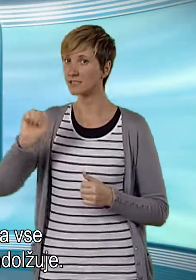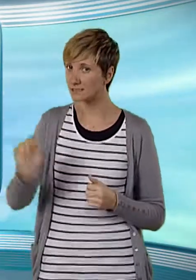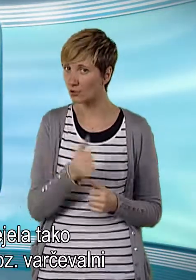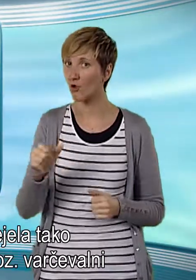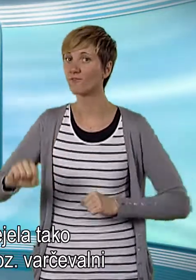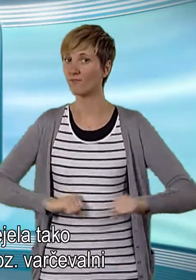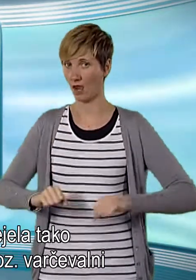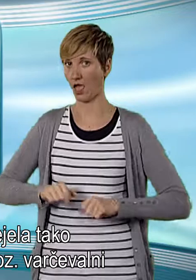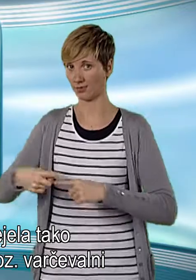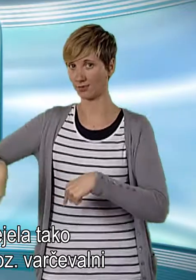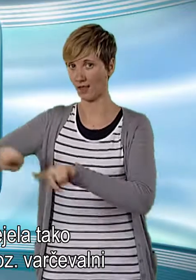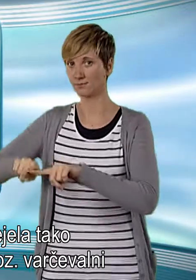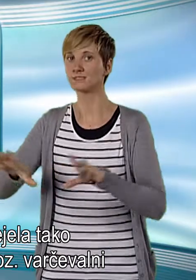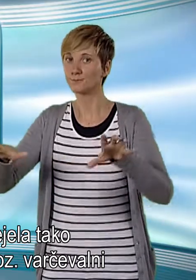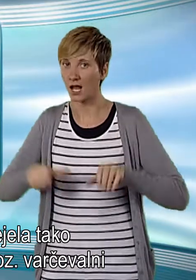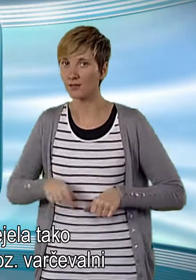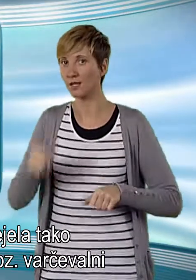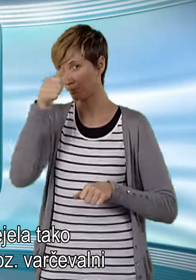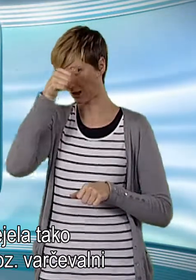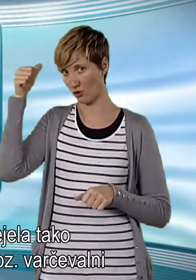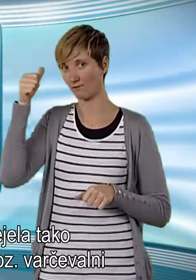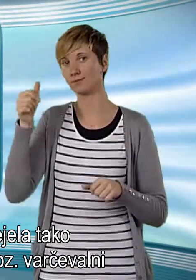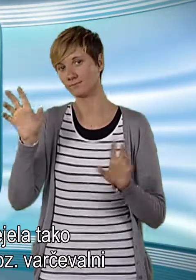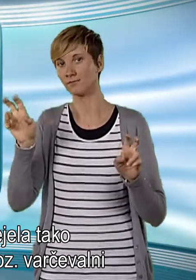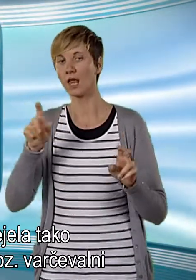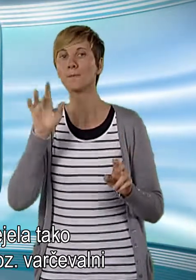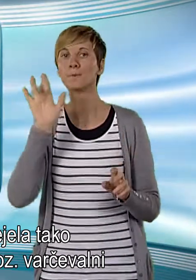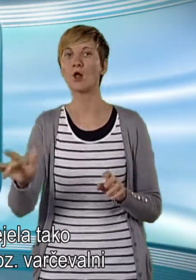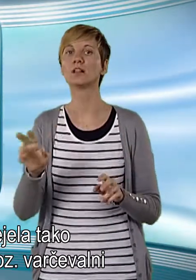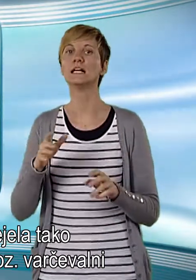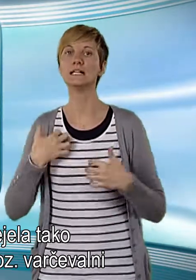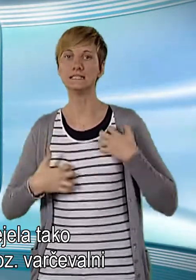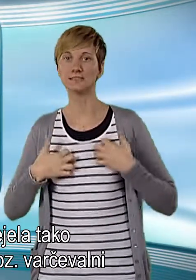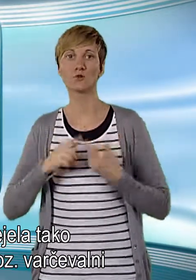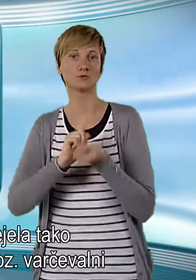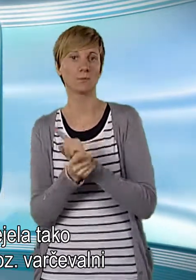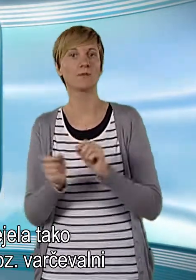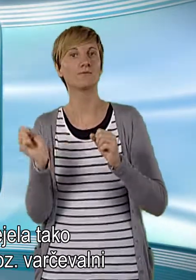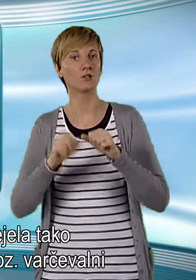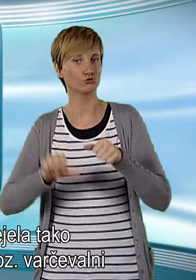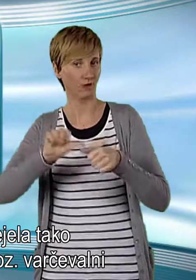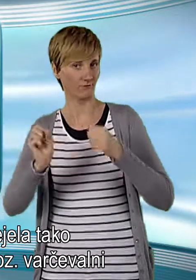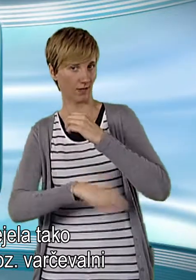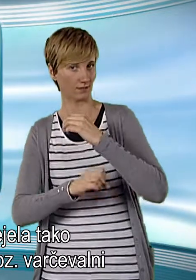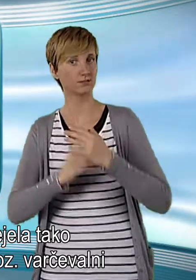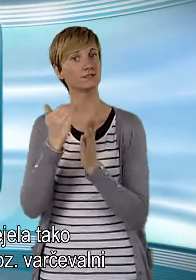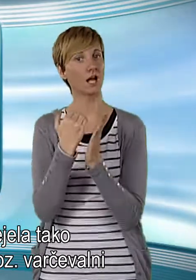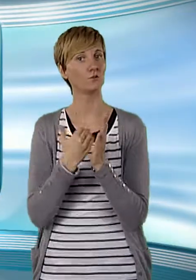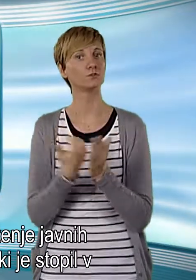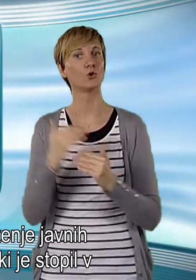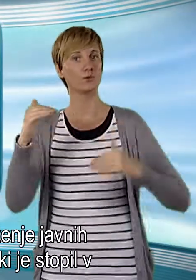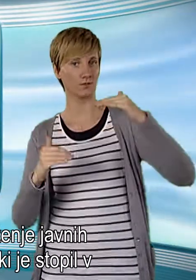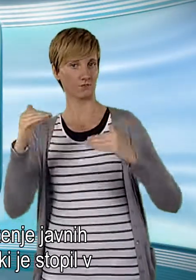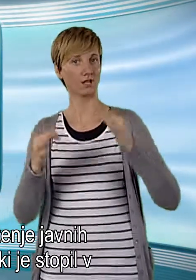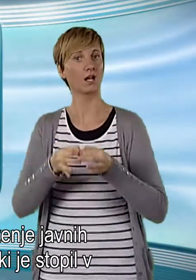Zato je vlada sprejela tako imenovani protikrizni oziroma vrčevalni zakon za uravnoteženje javnih financ ali